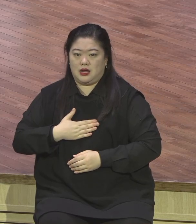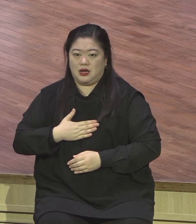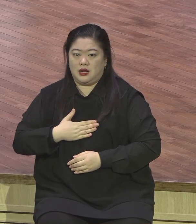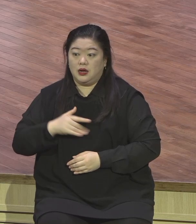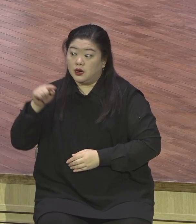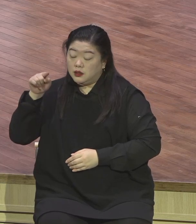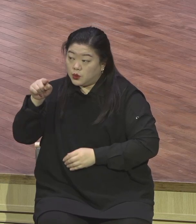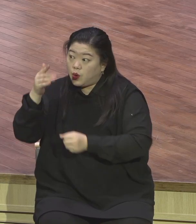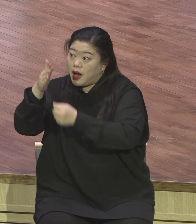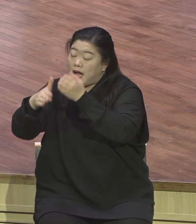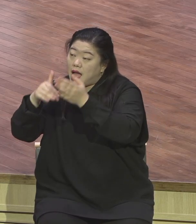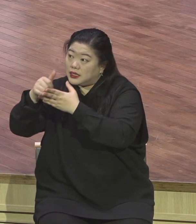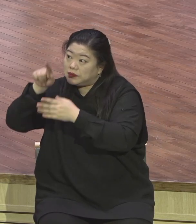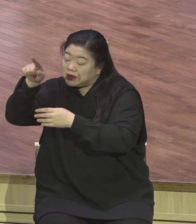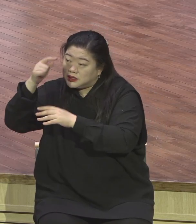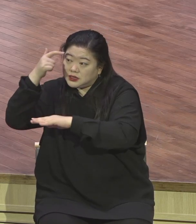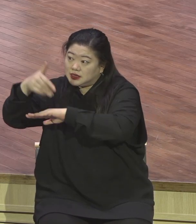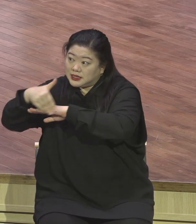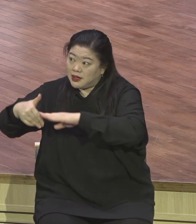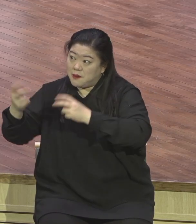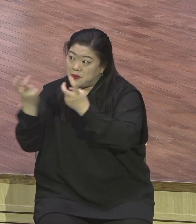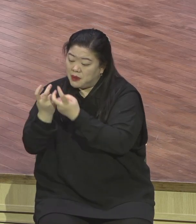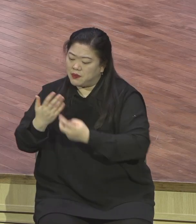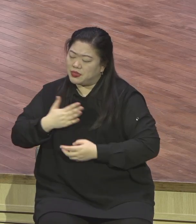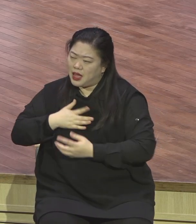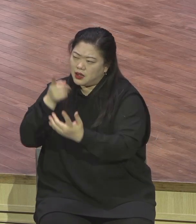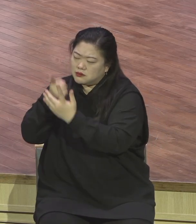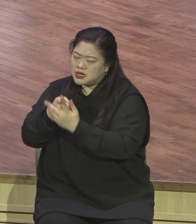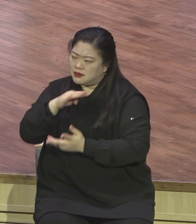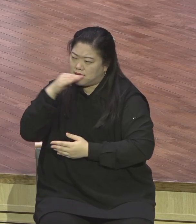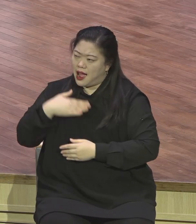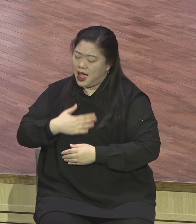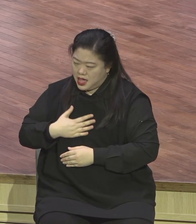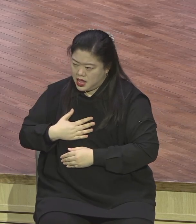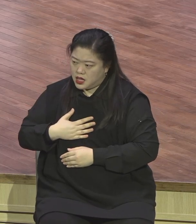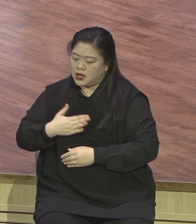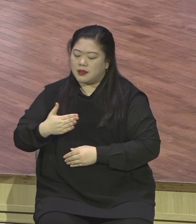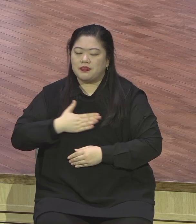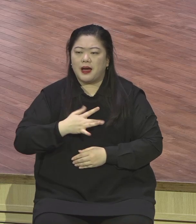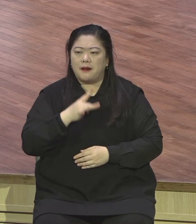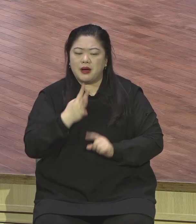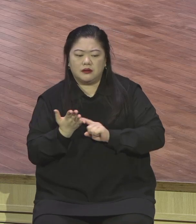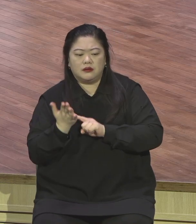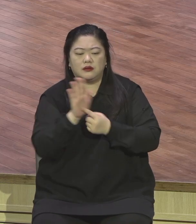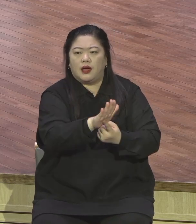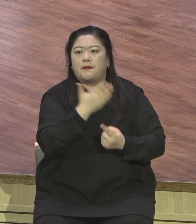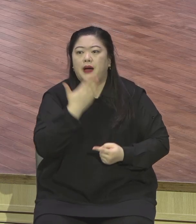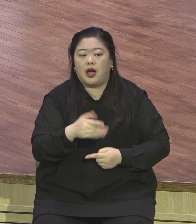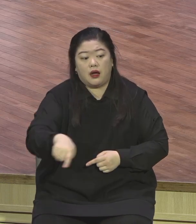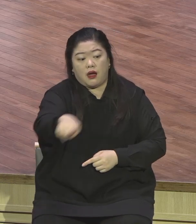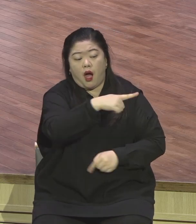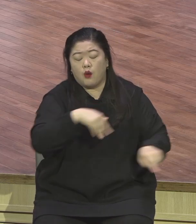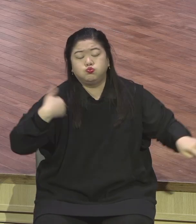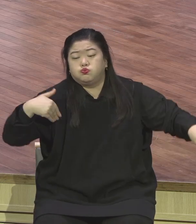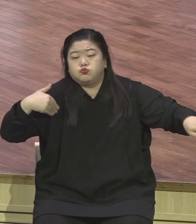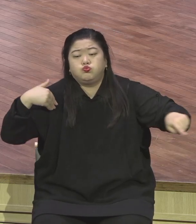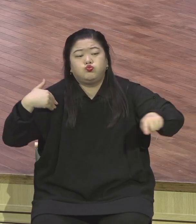중보자이기 때문이다. 예수님만이 하나님 뜻을 알고 계시고 일일을 해결할 수 있는 유일한